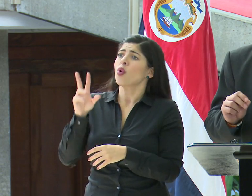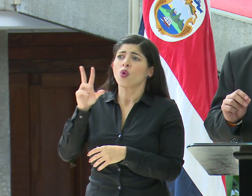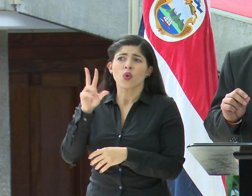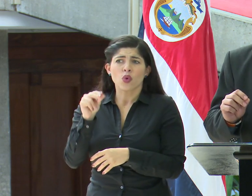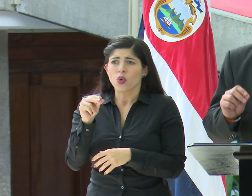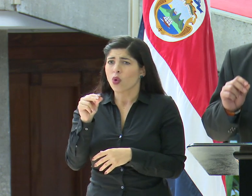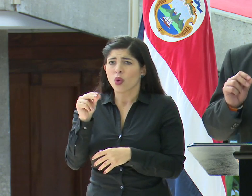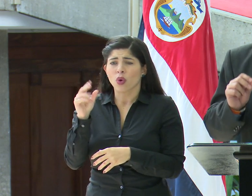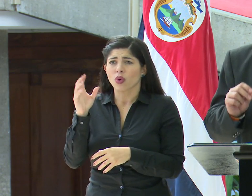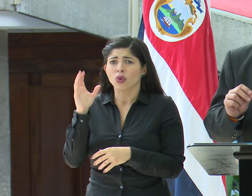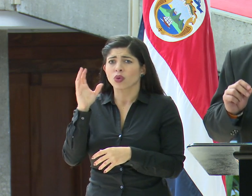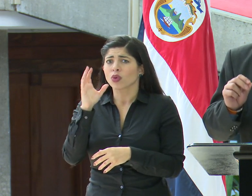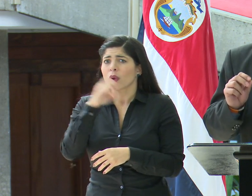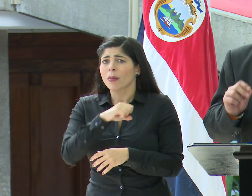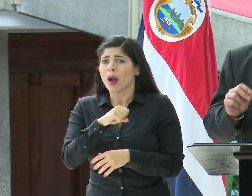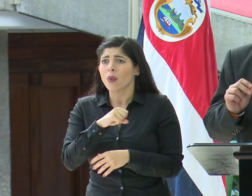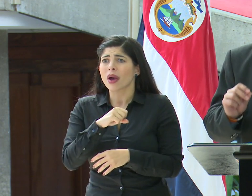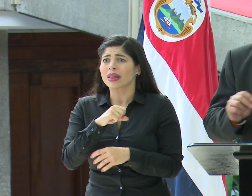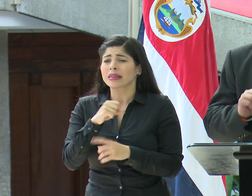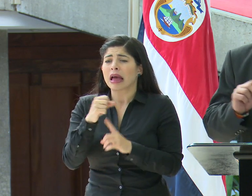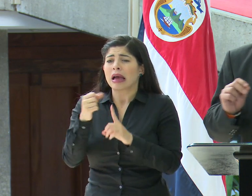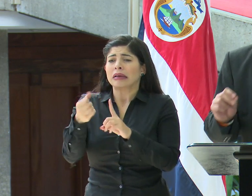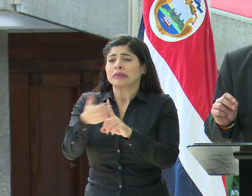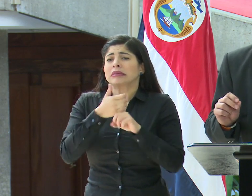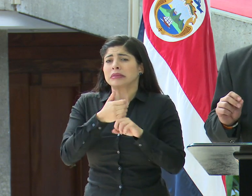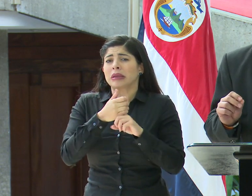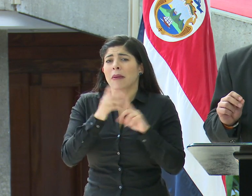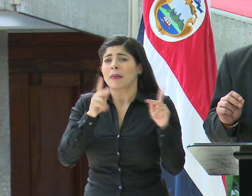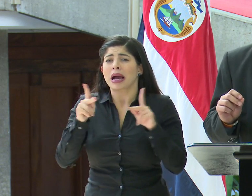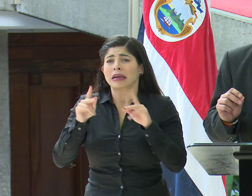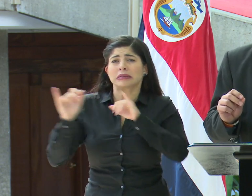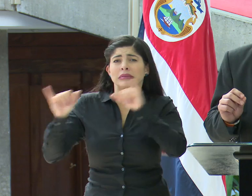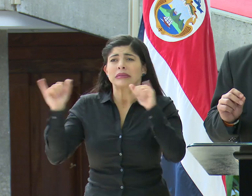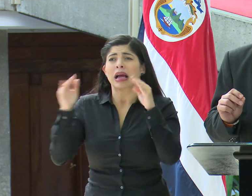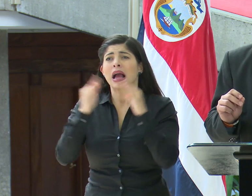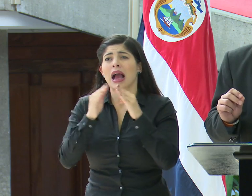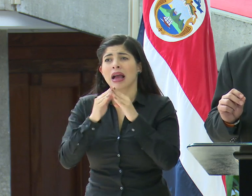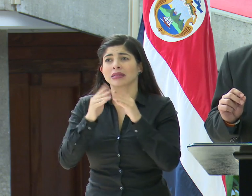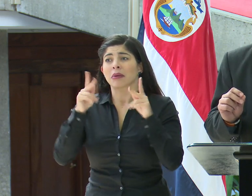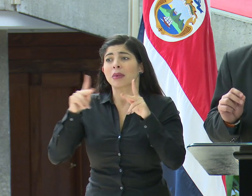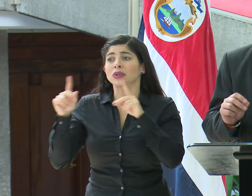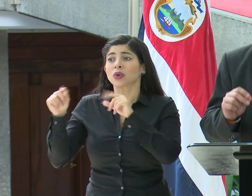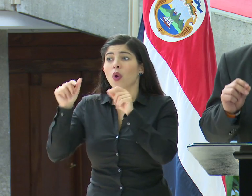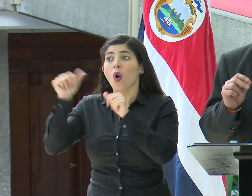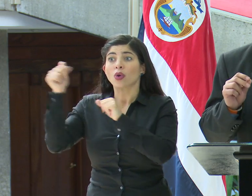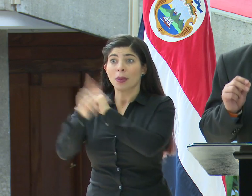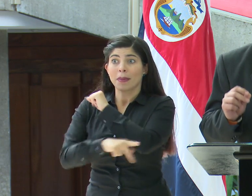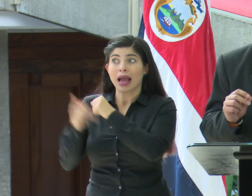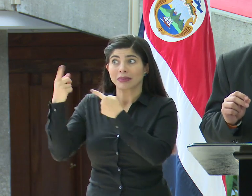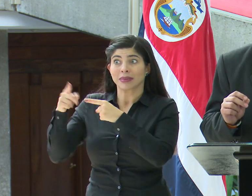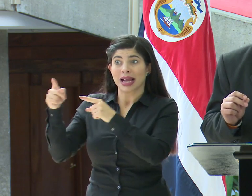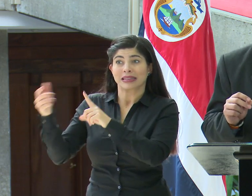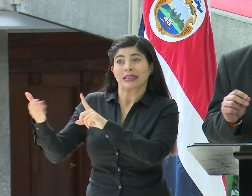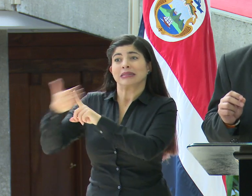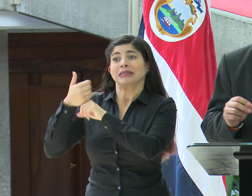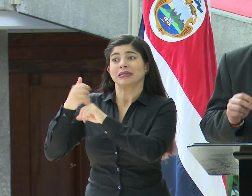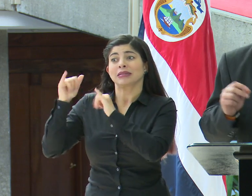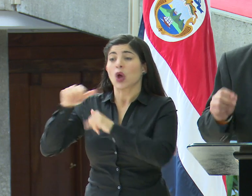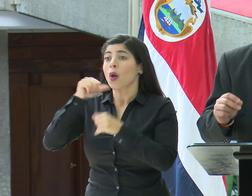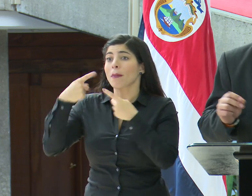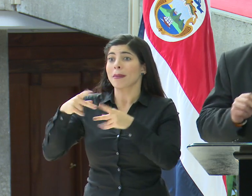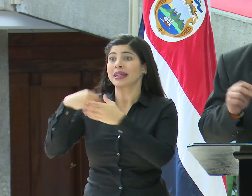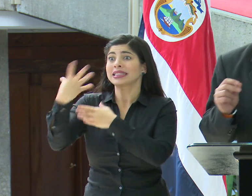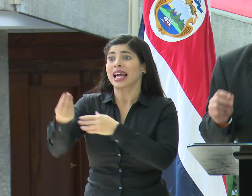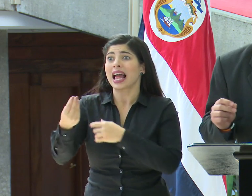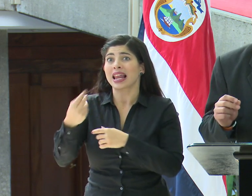considerando un aislamiento total de la población, como se ha anunciado en otros países. No tenemos que tener temor que en